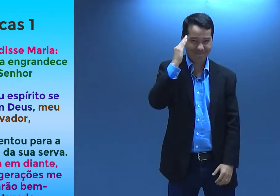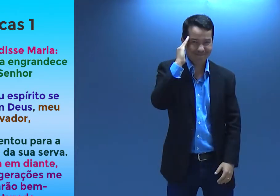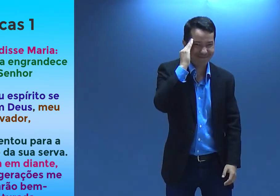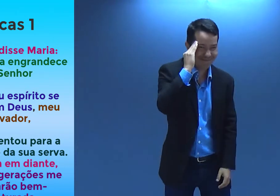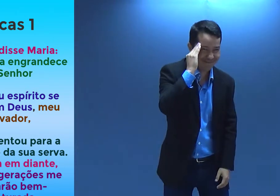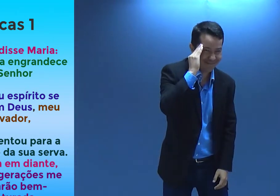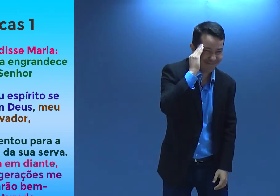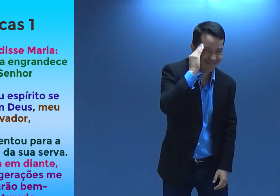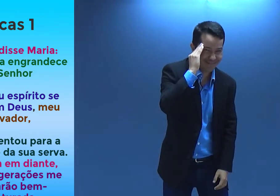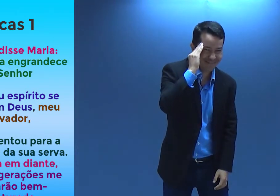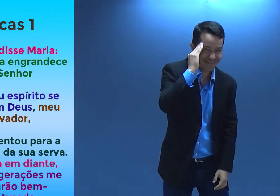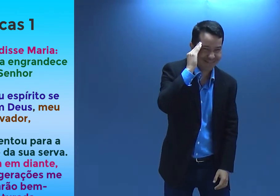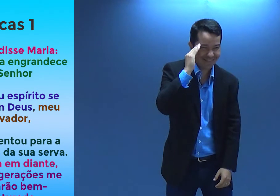por isso. Entendeu?